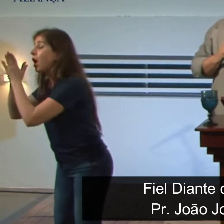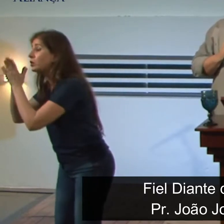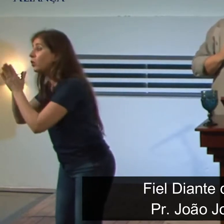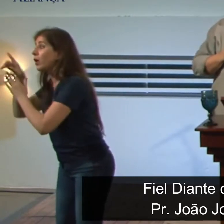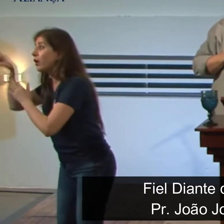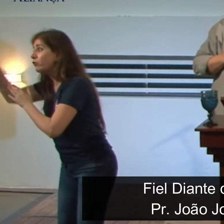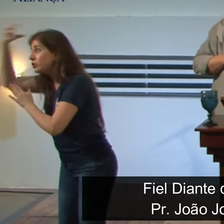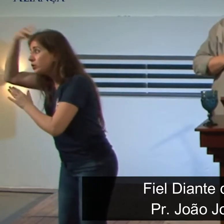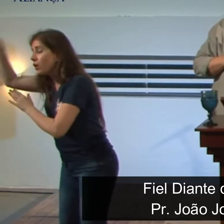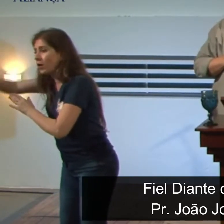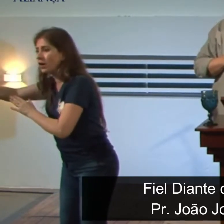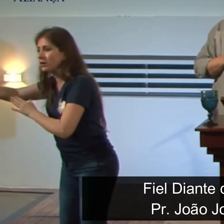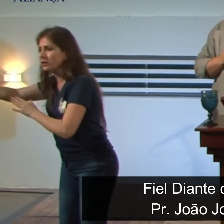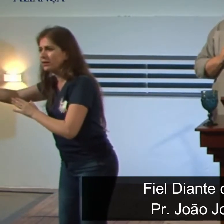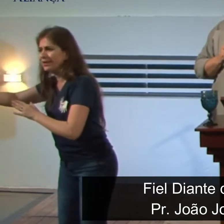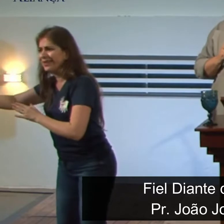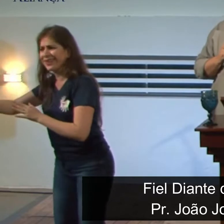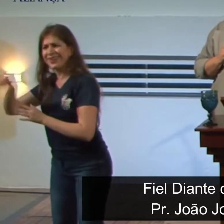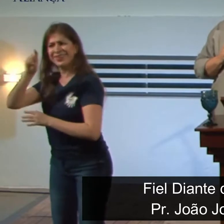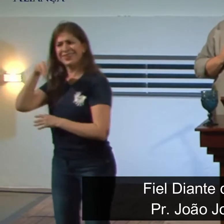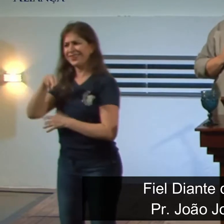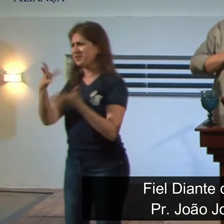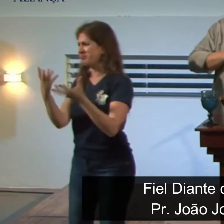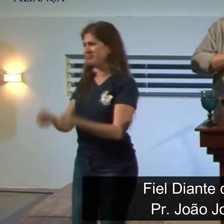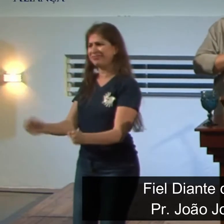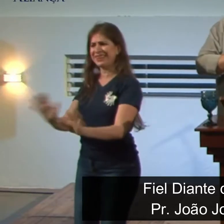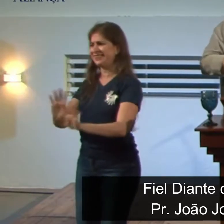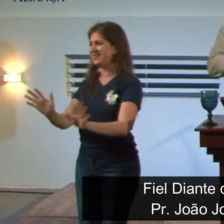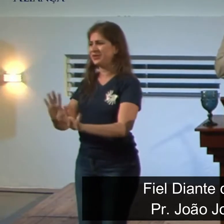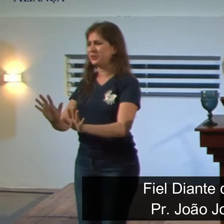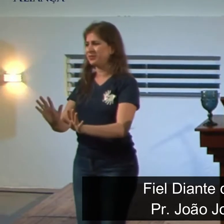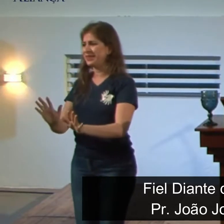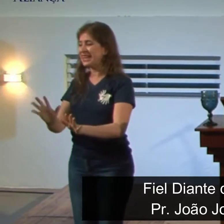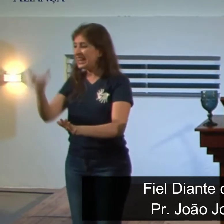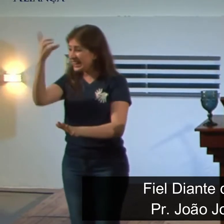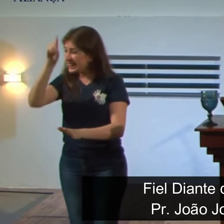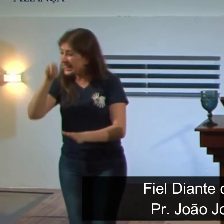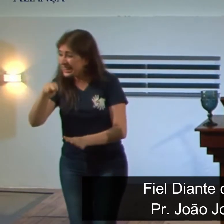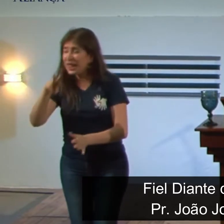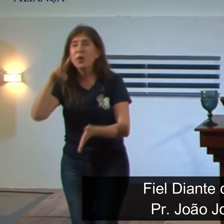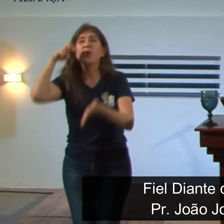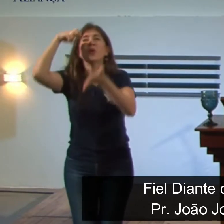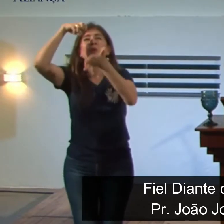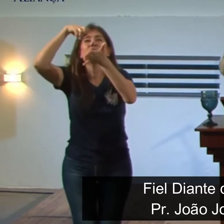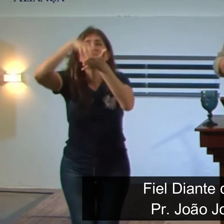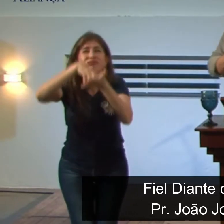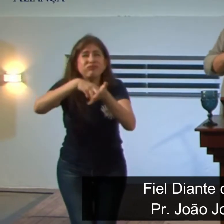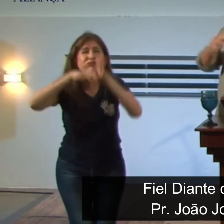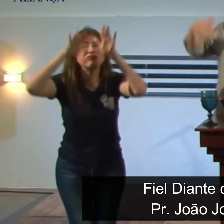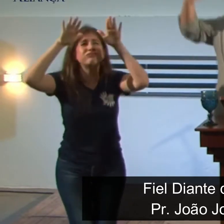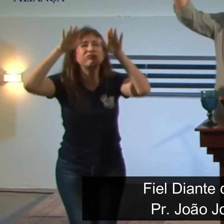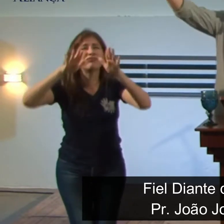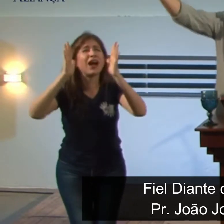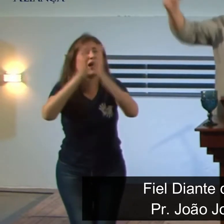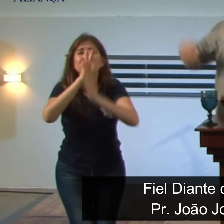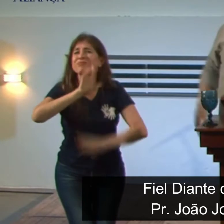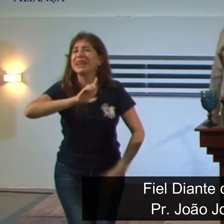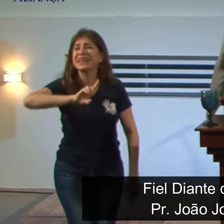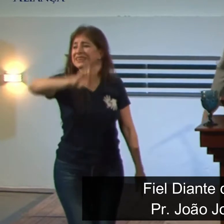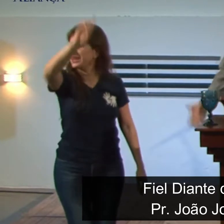E Daniel não cumpriu essa regulamentação, pegaram Daniel orando em direção a Jerusalém, que era,